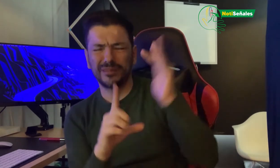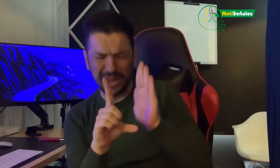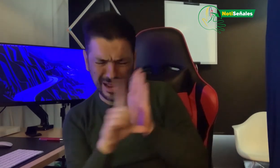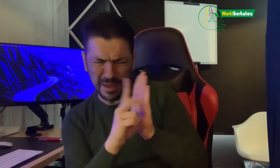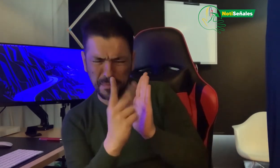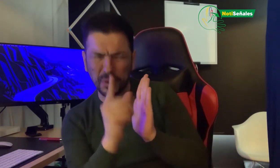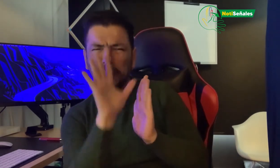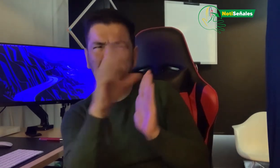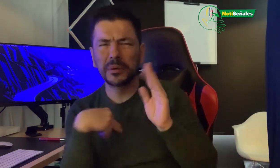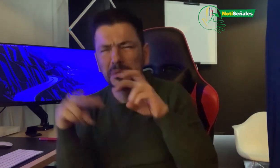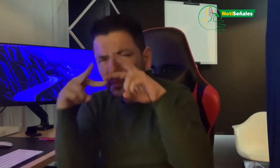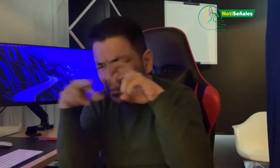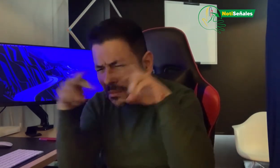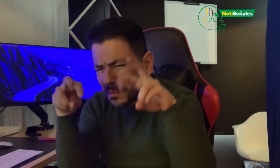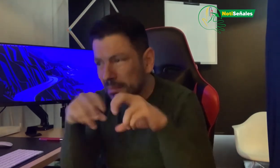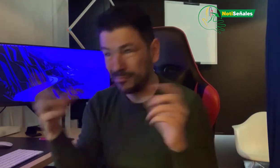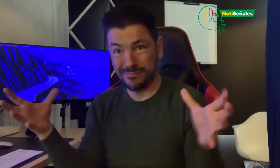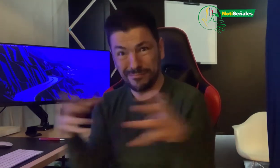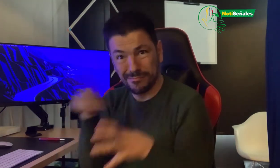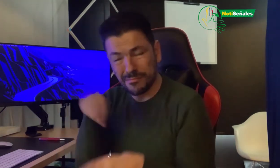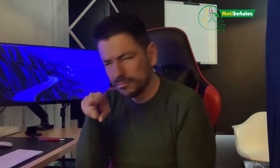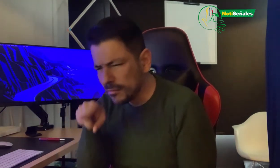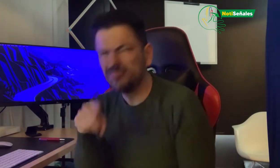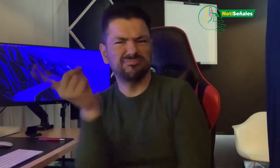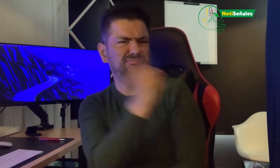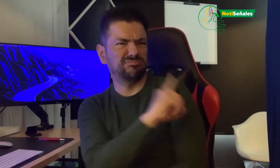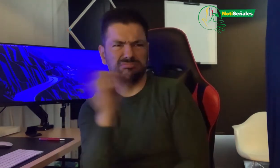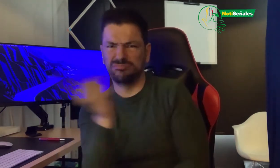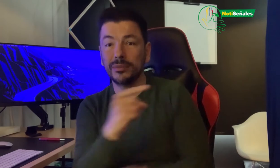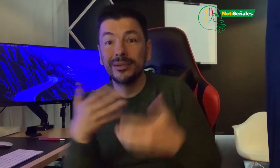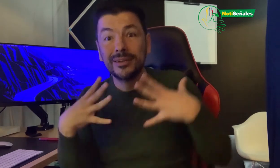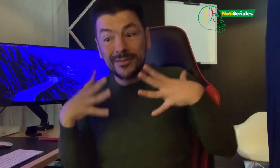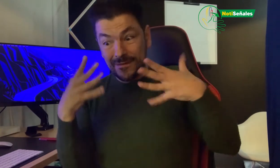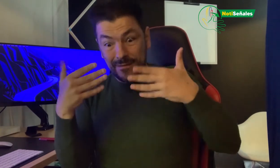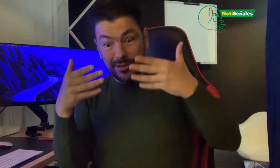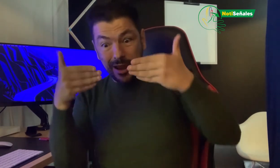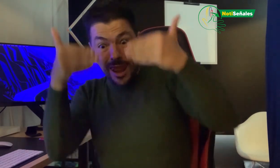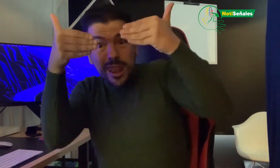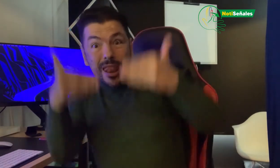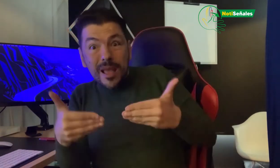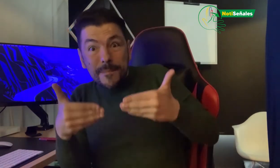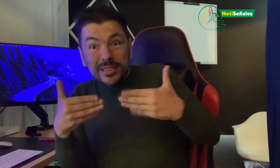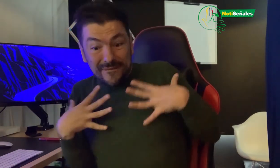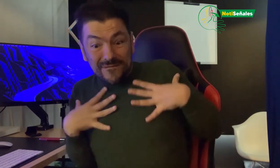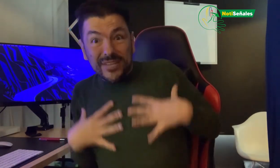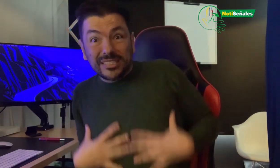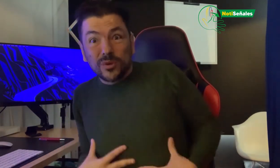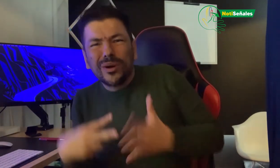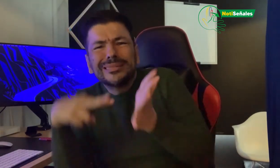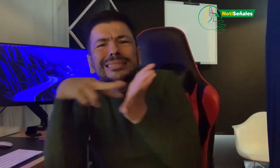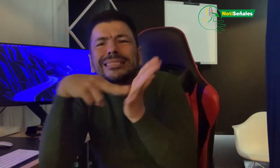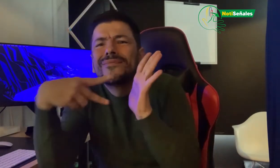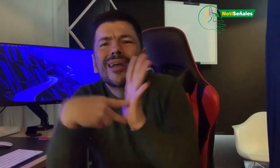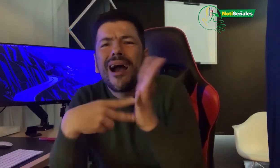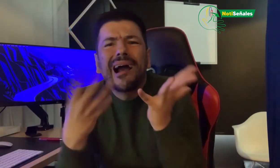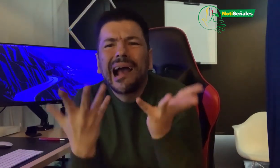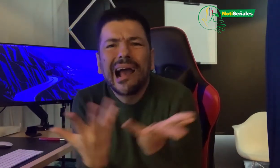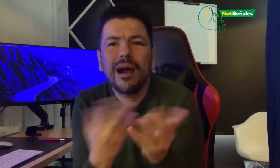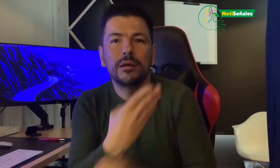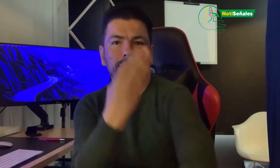revisando este artículo nos damos cuenta que no. Ellos piensan que deben estar, pero la limitación física es